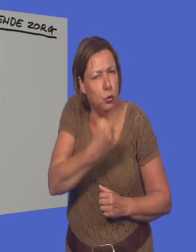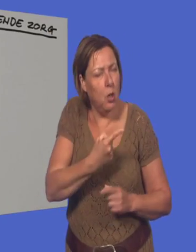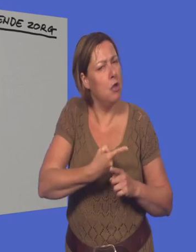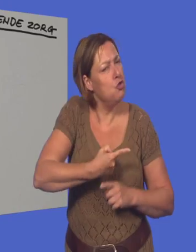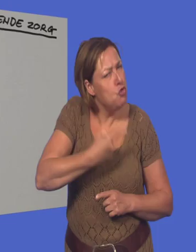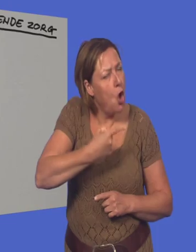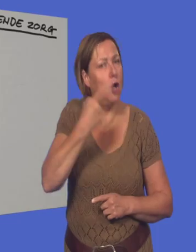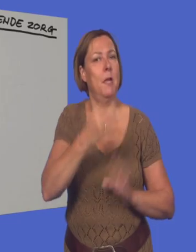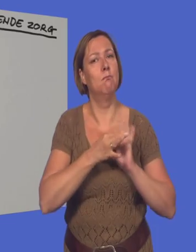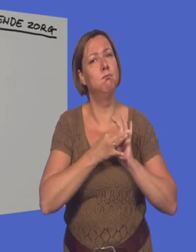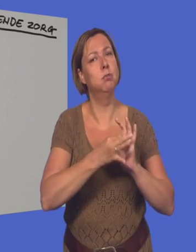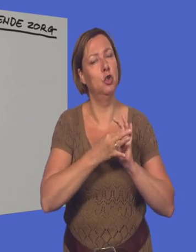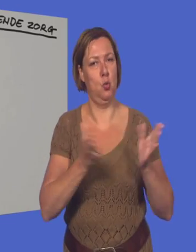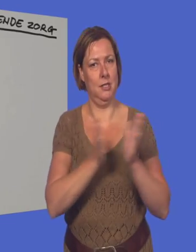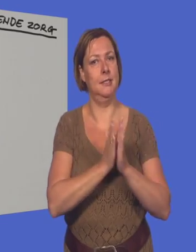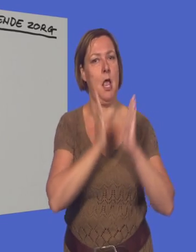betrokken samenleving.